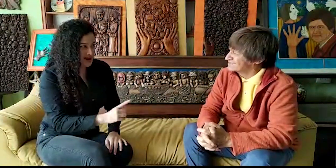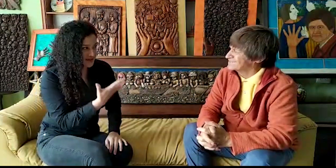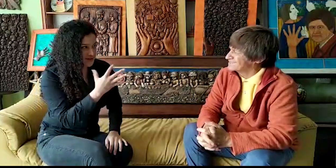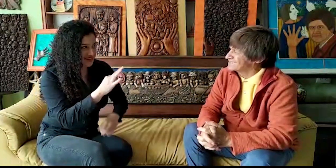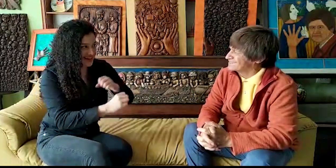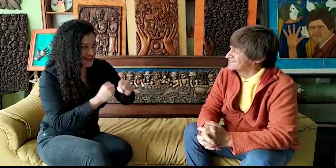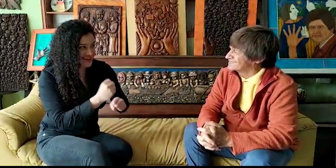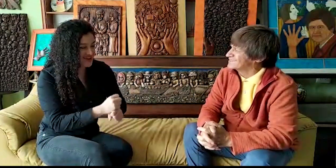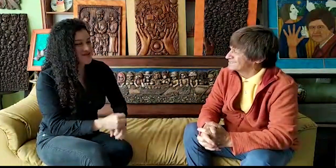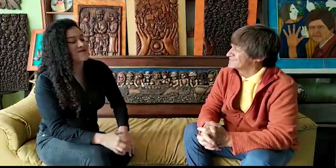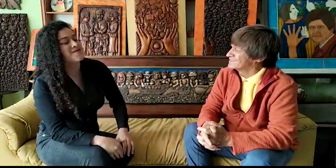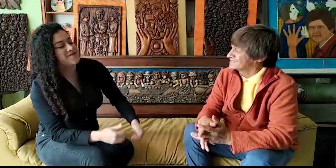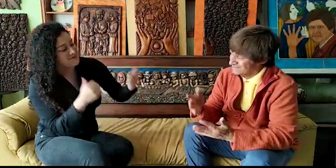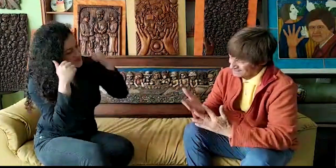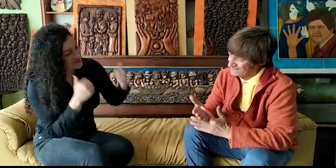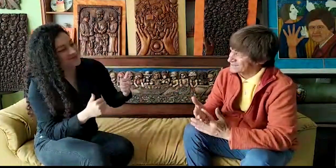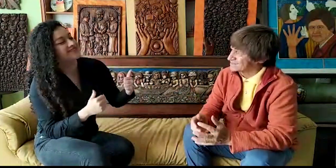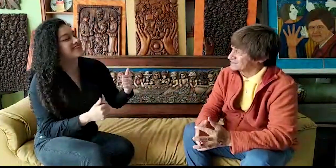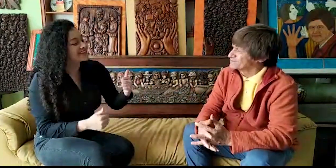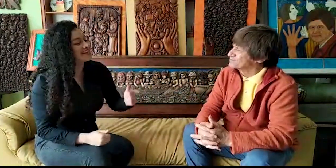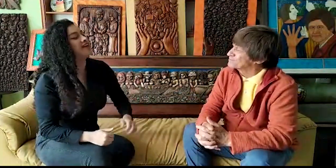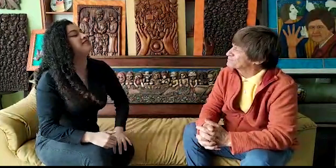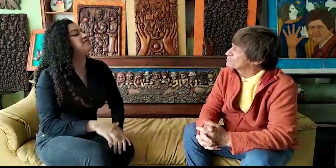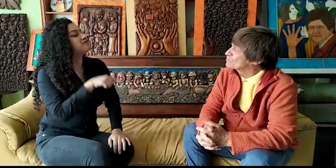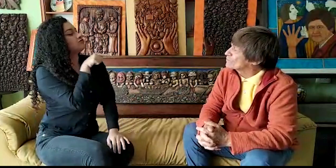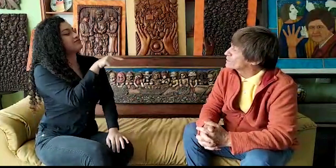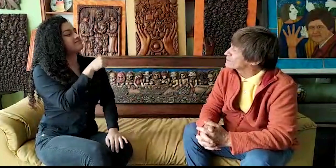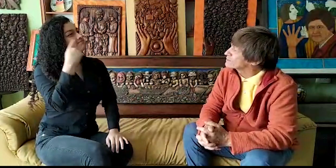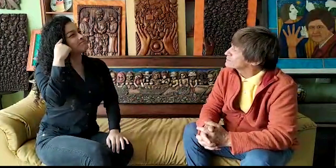él. Paula dice, wow, 50 años haciendo este trabajo.